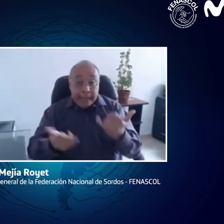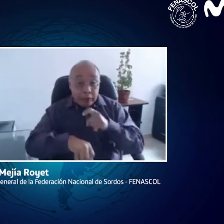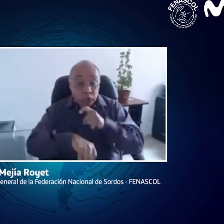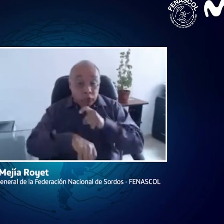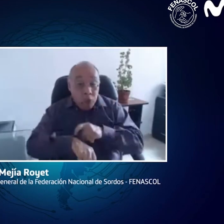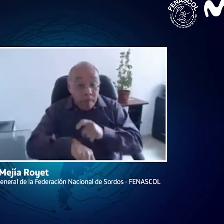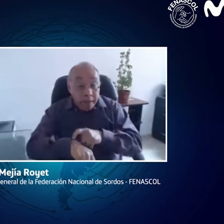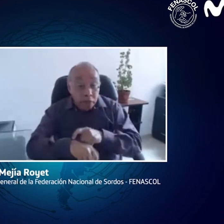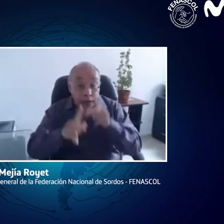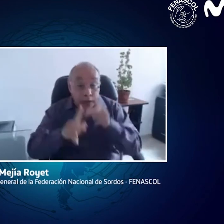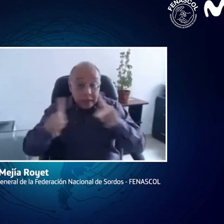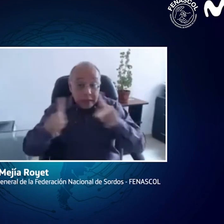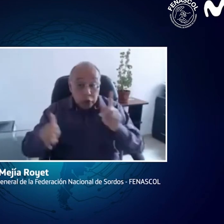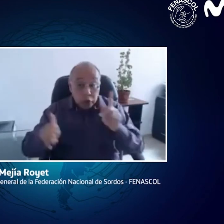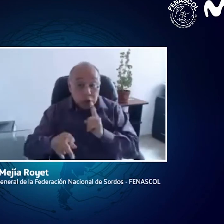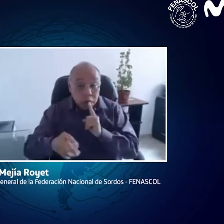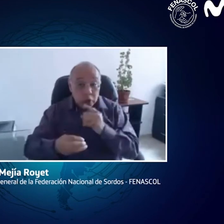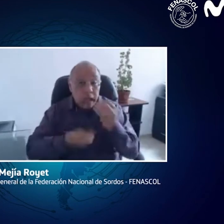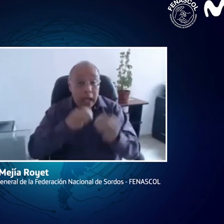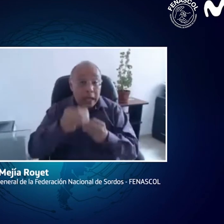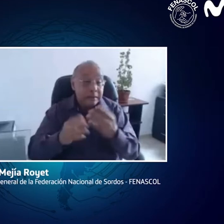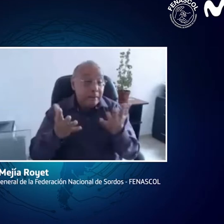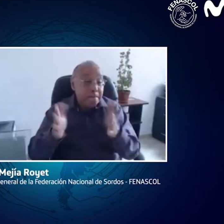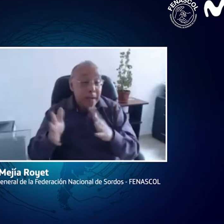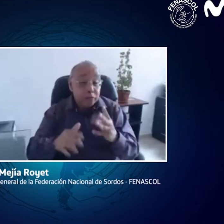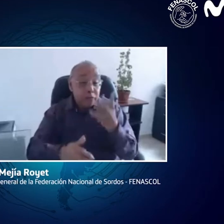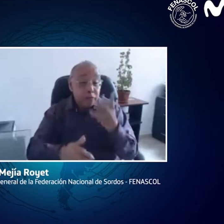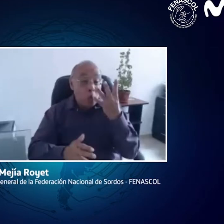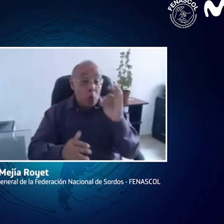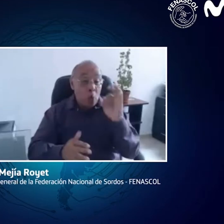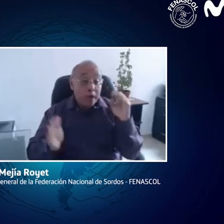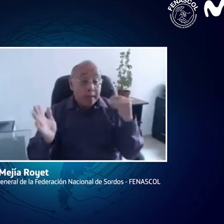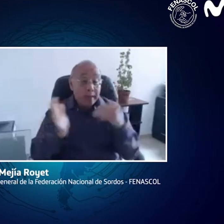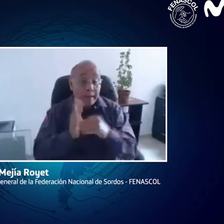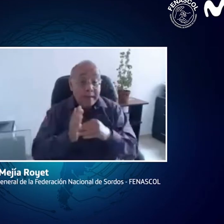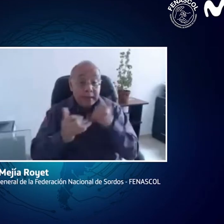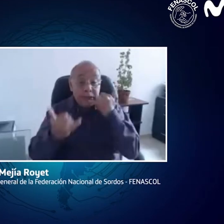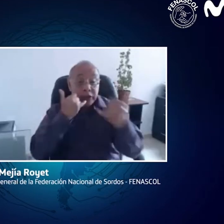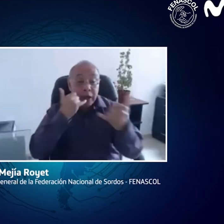personas sordas pueden llamar a cualquier persona en cualquier ámbito